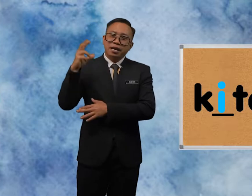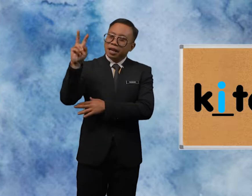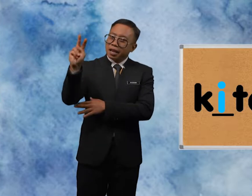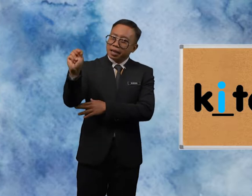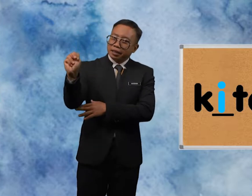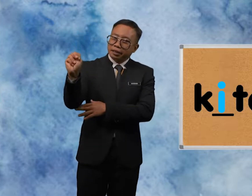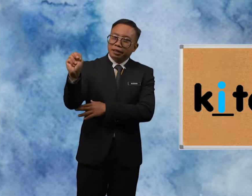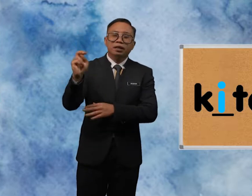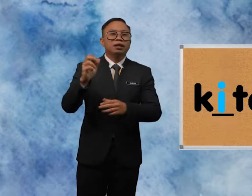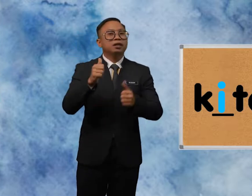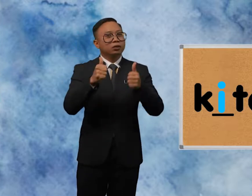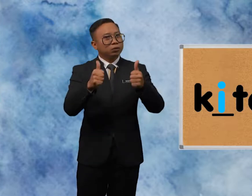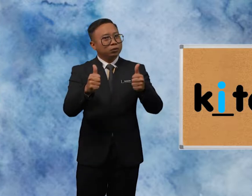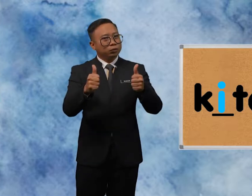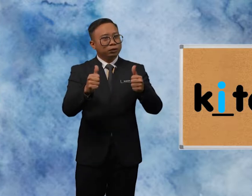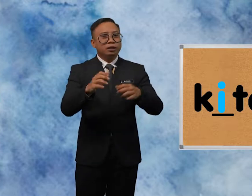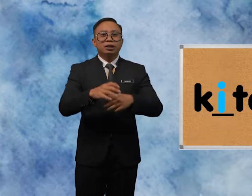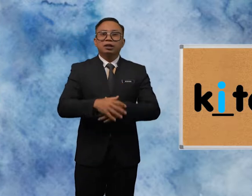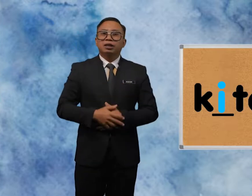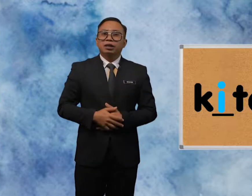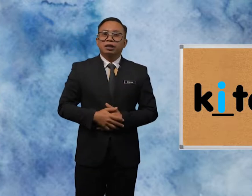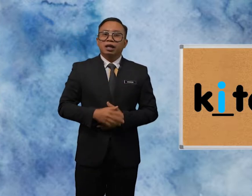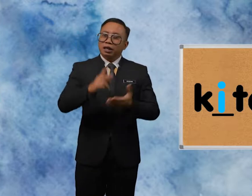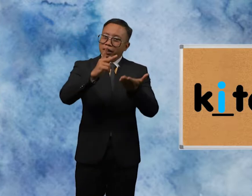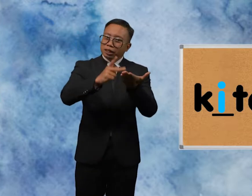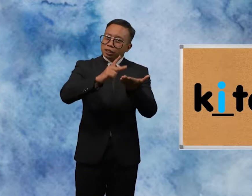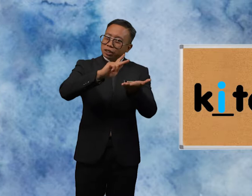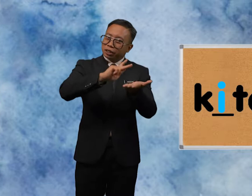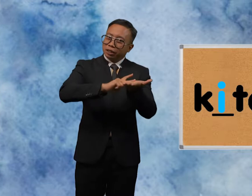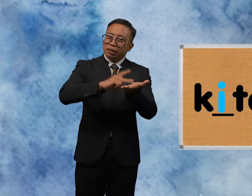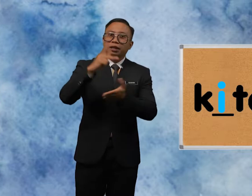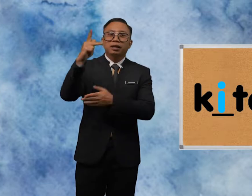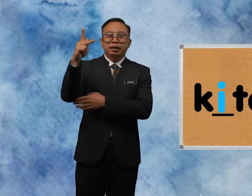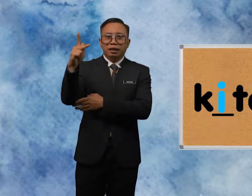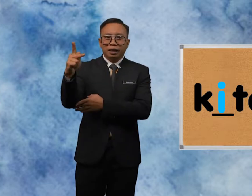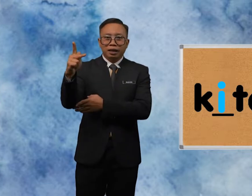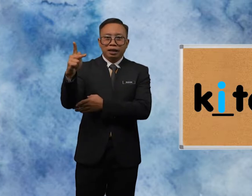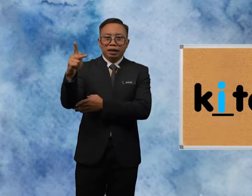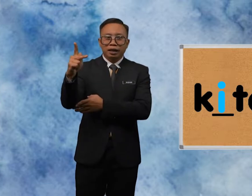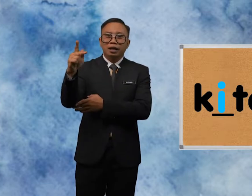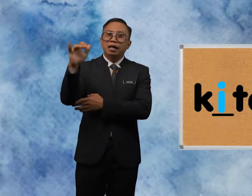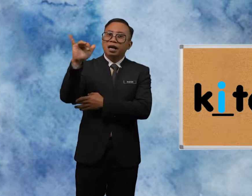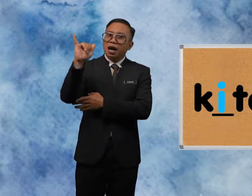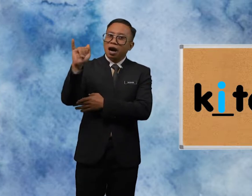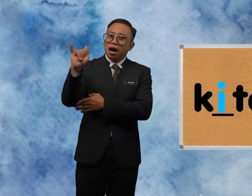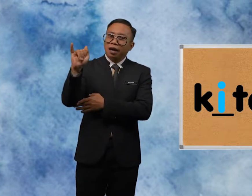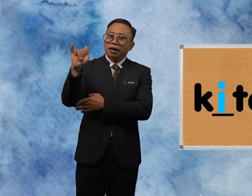-N Good Food Food Kitchen K-I